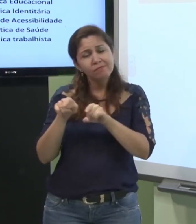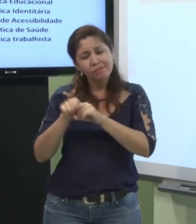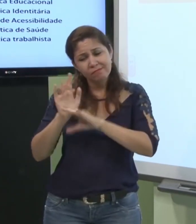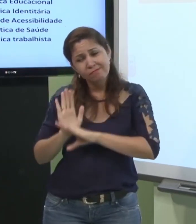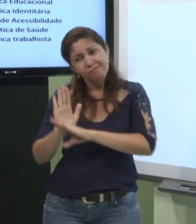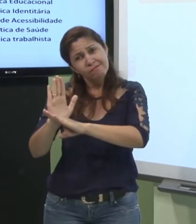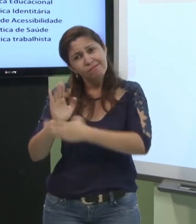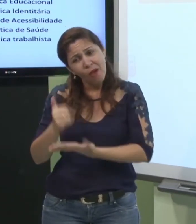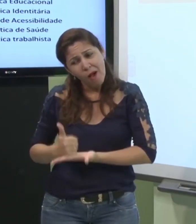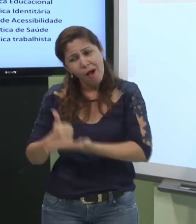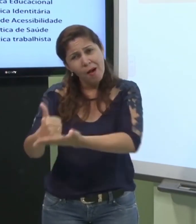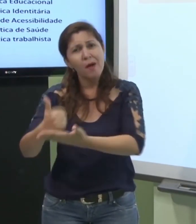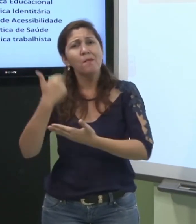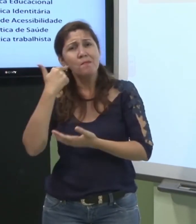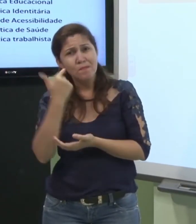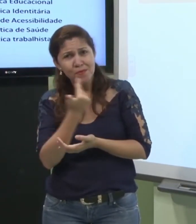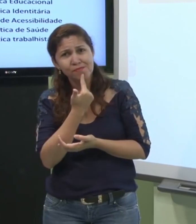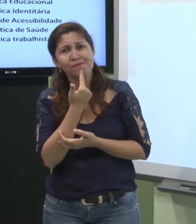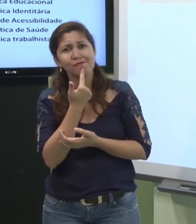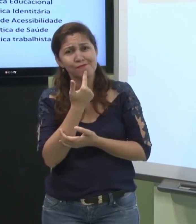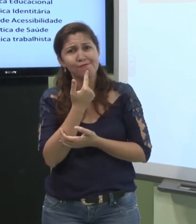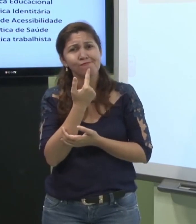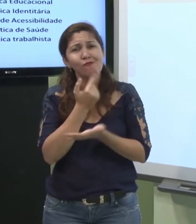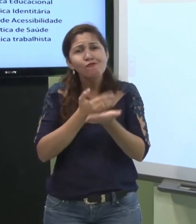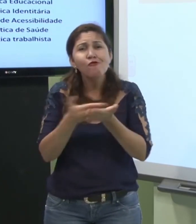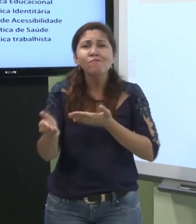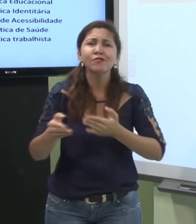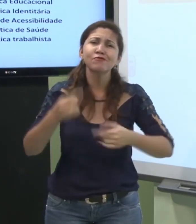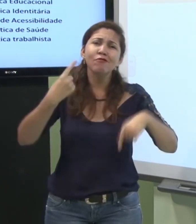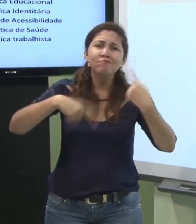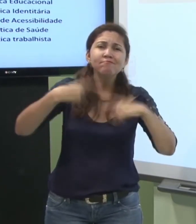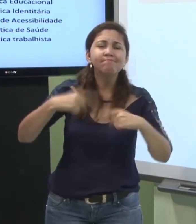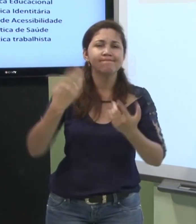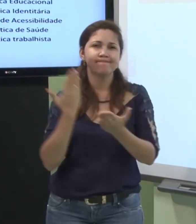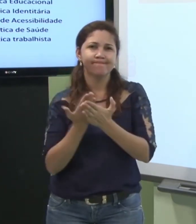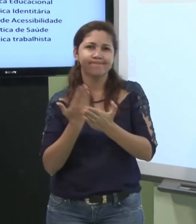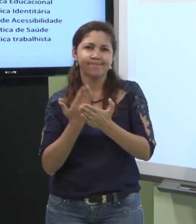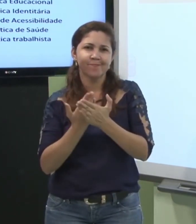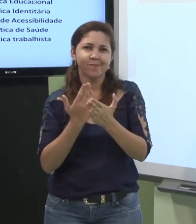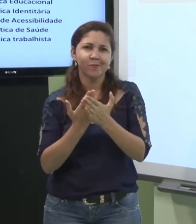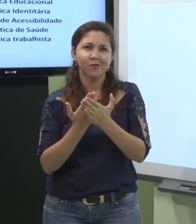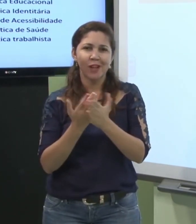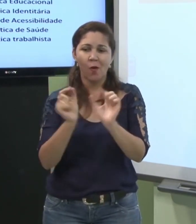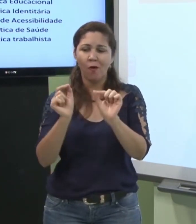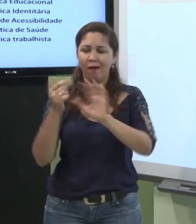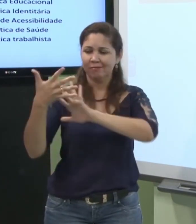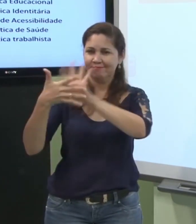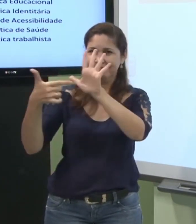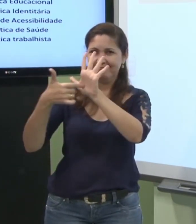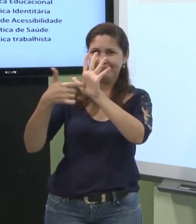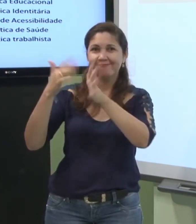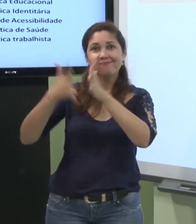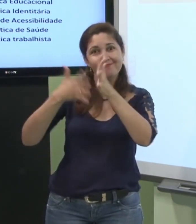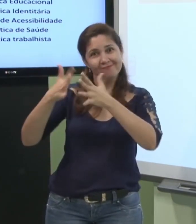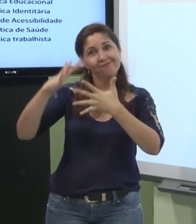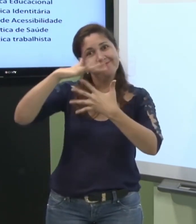Então alguns ouvintes também apoiaram essas ideias surdas e começaram a